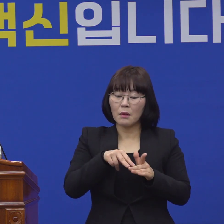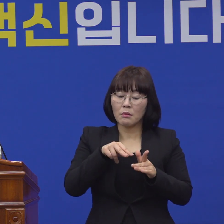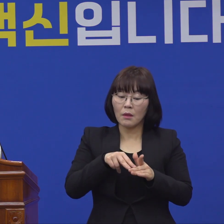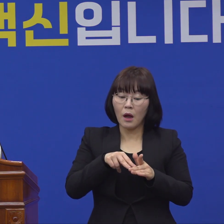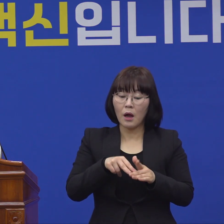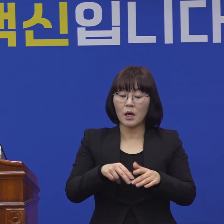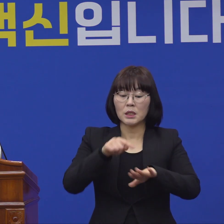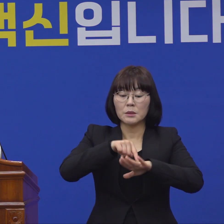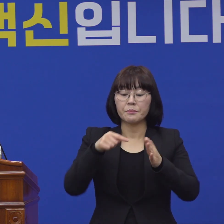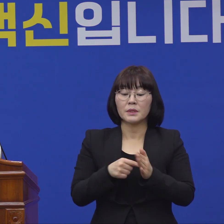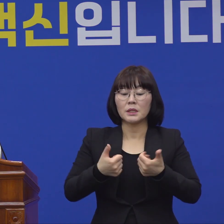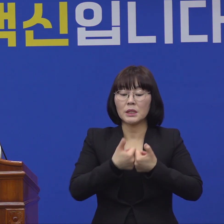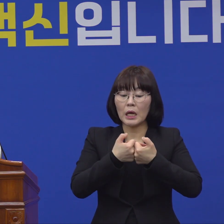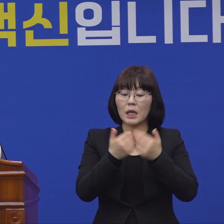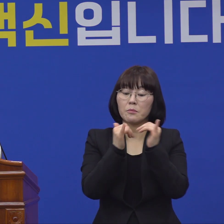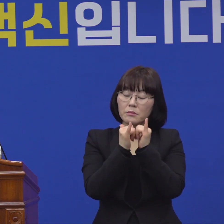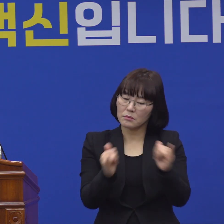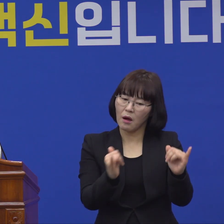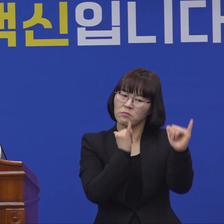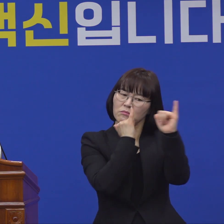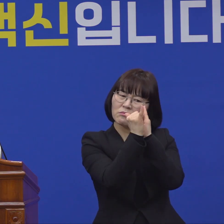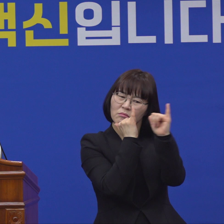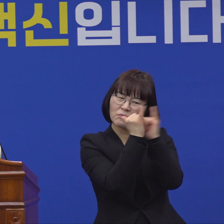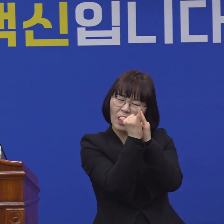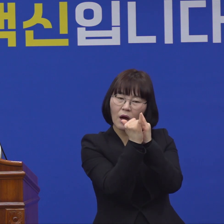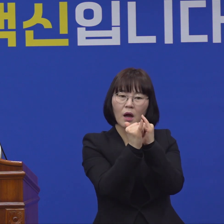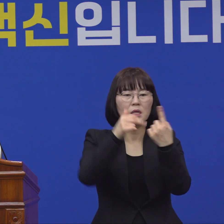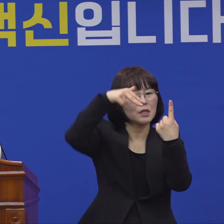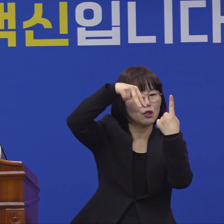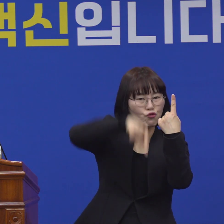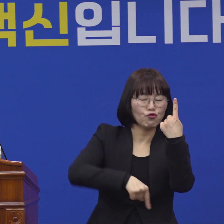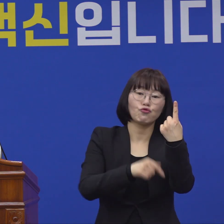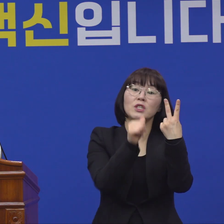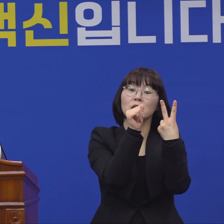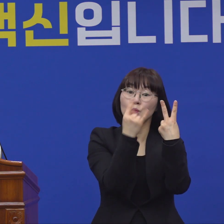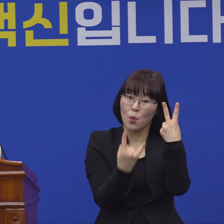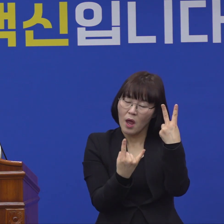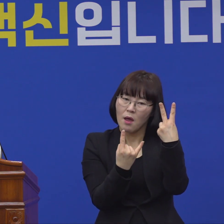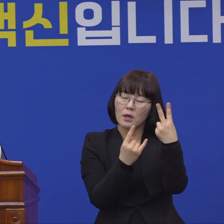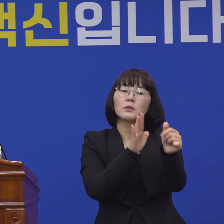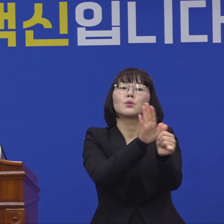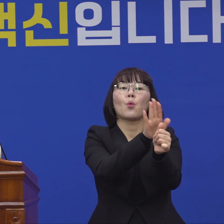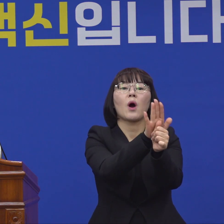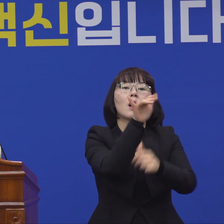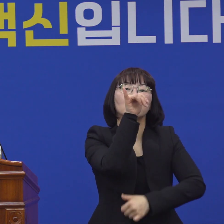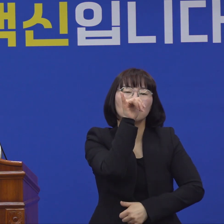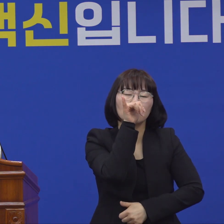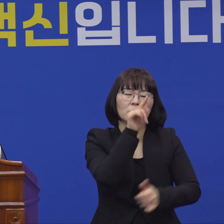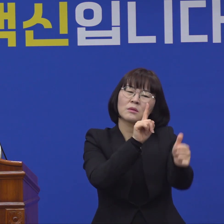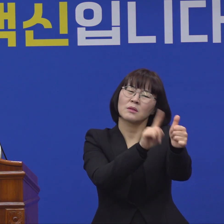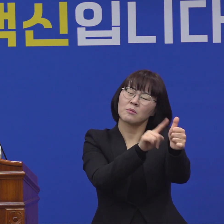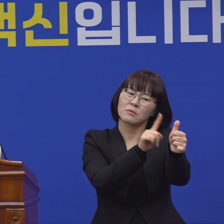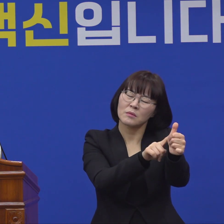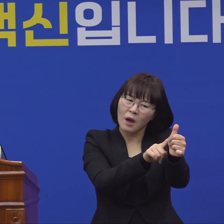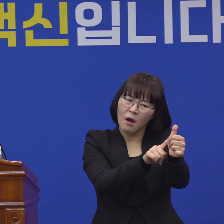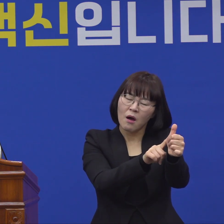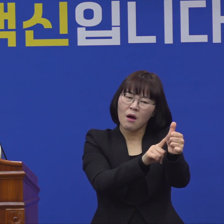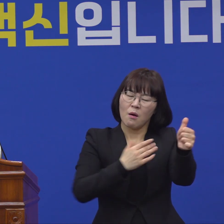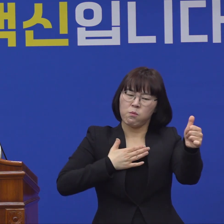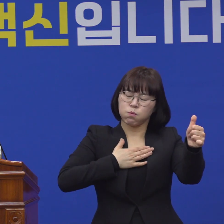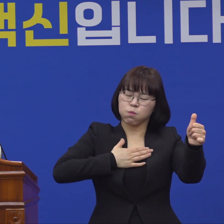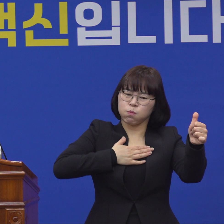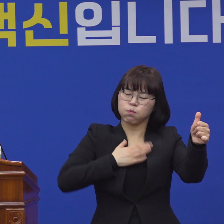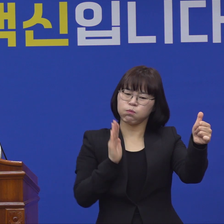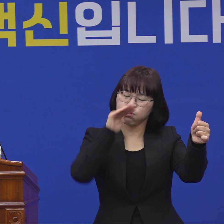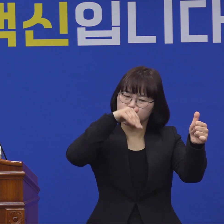심리상담사로부터 전화상담을 주 2회 정도 받은 걸로 알고 있습니다. 약간의 심리상태가 문제가 있는지 이분은 저희들 좀 더